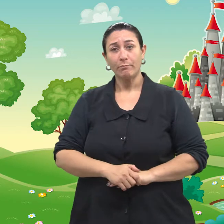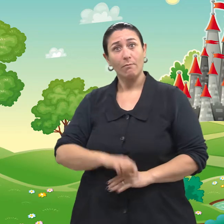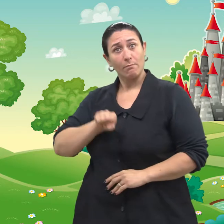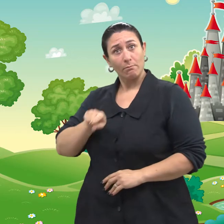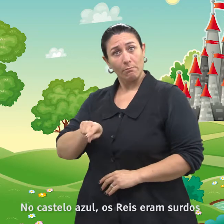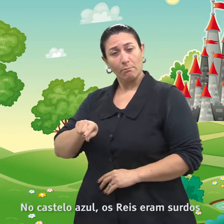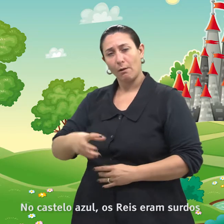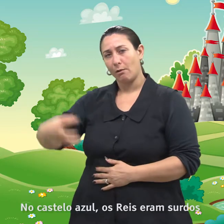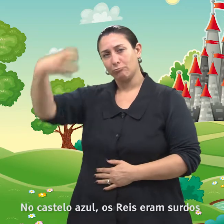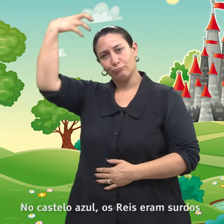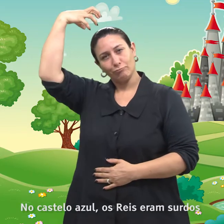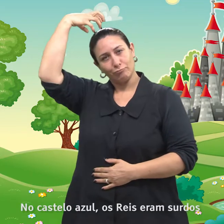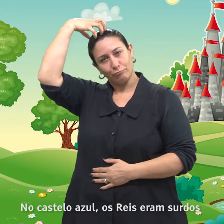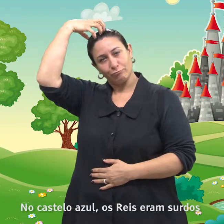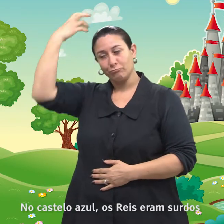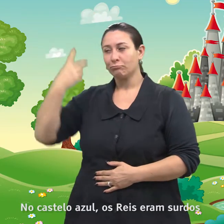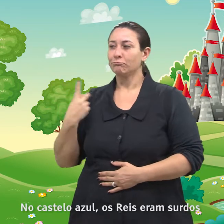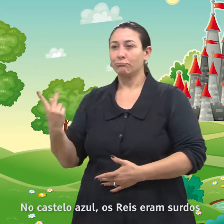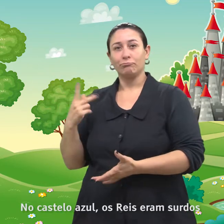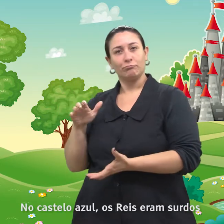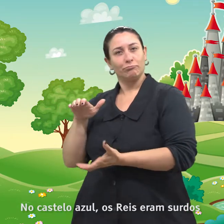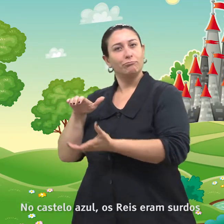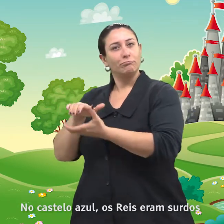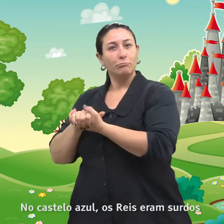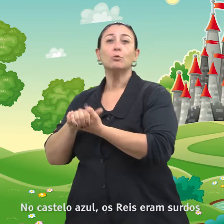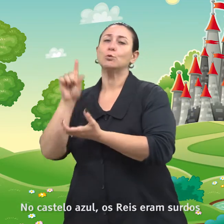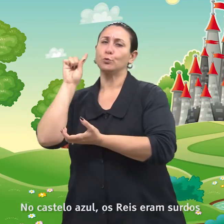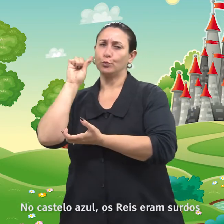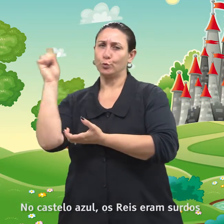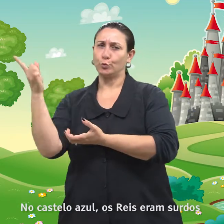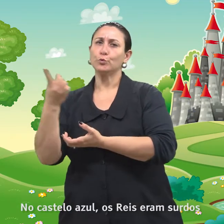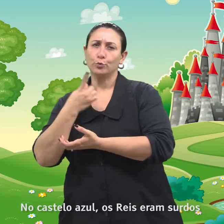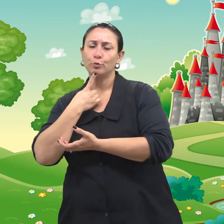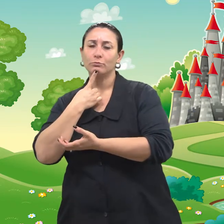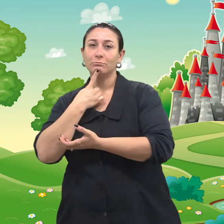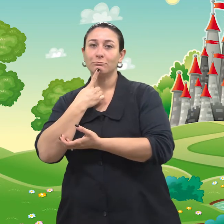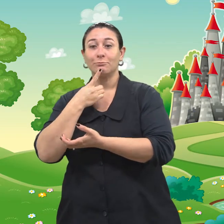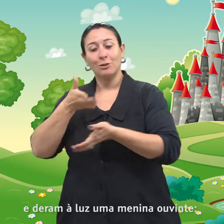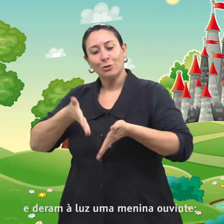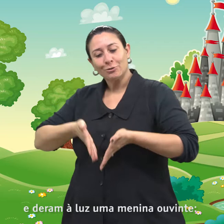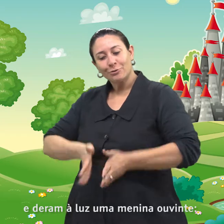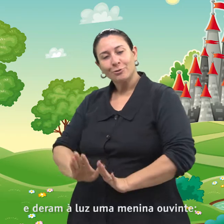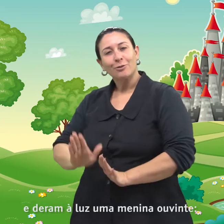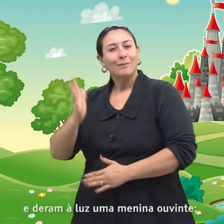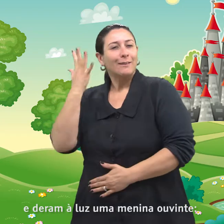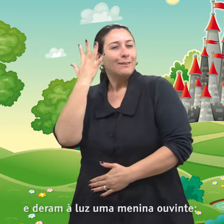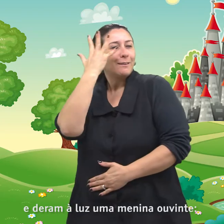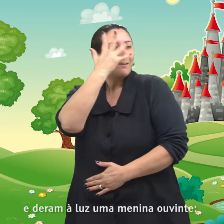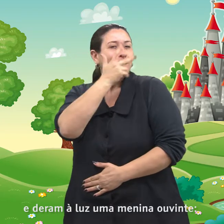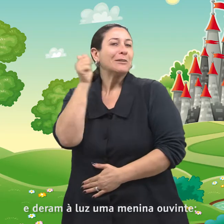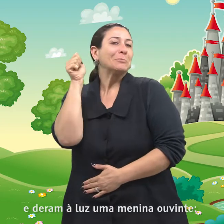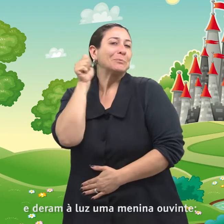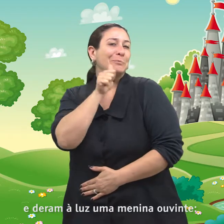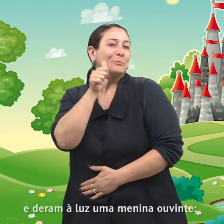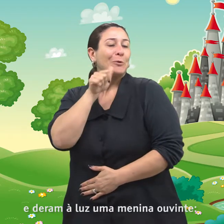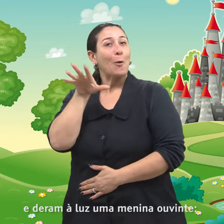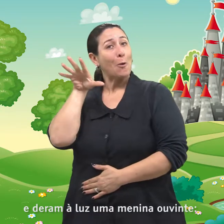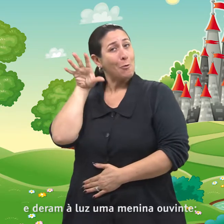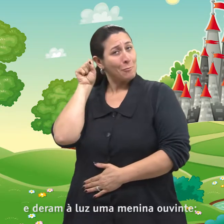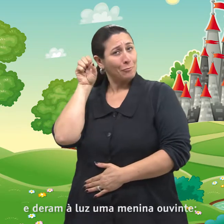No castelo azul os reis eram surdos e deram a luz a uma menina ouvinte,